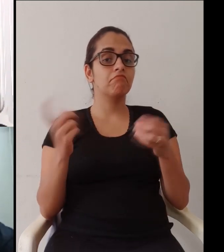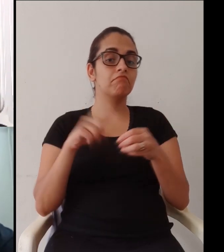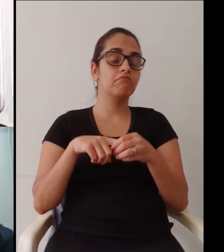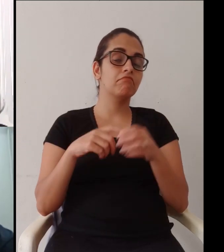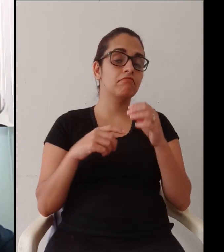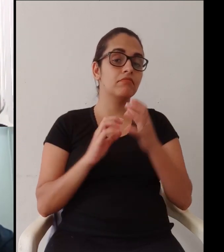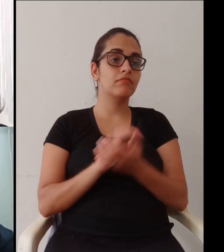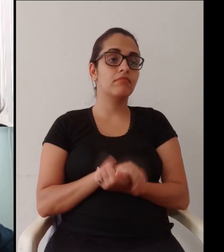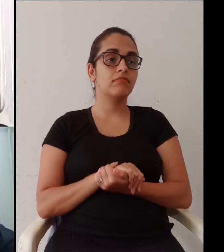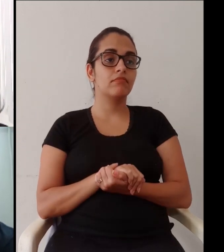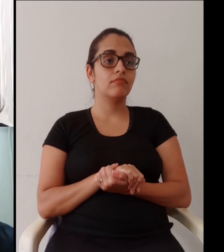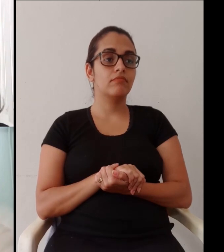Voltei, Dani?